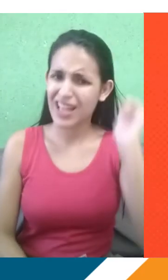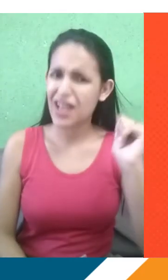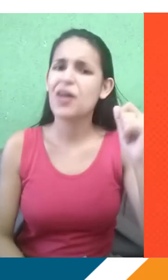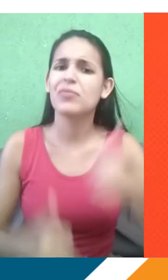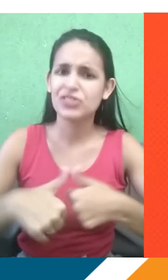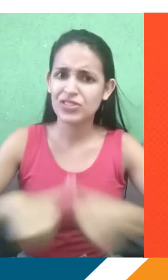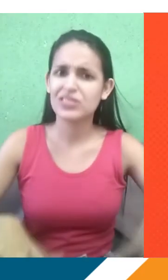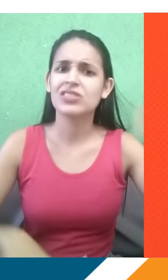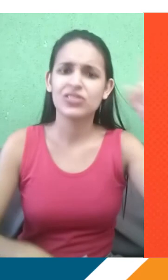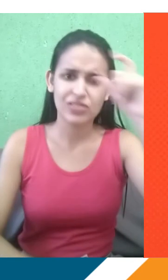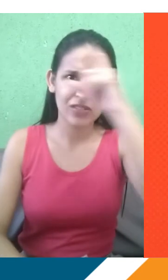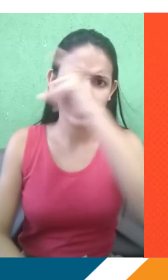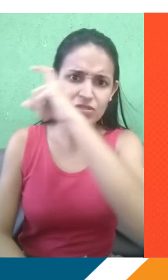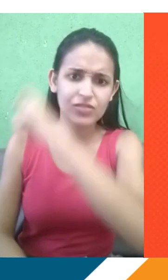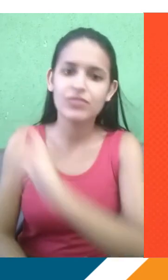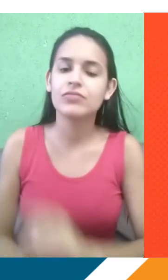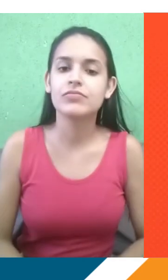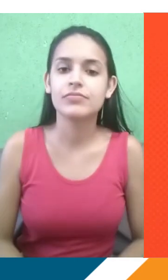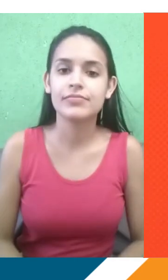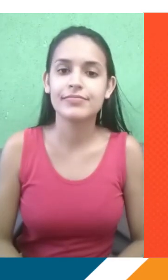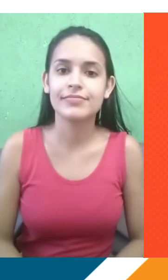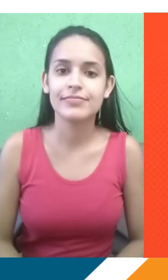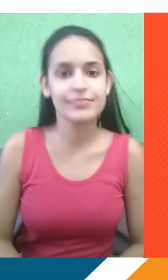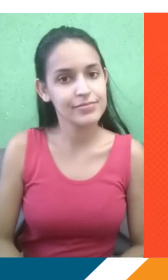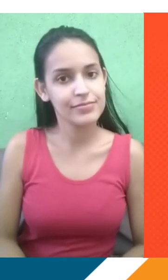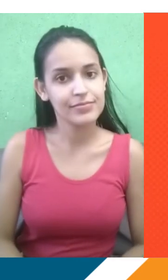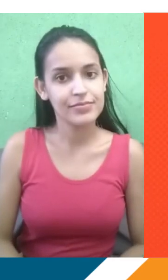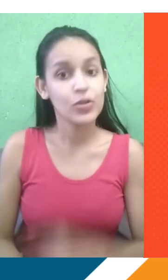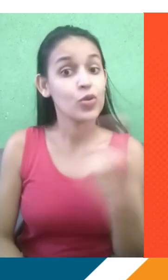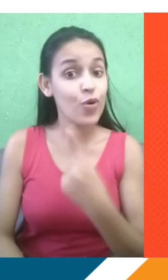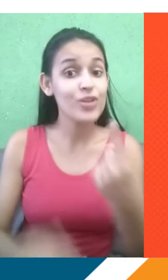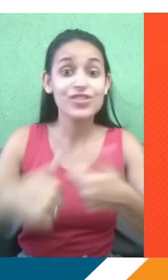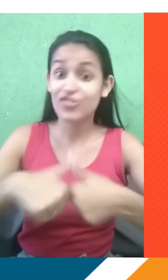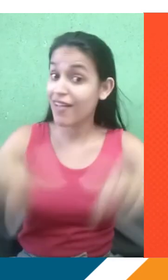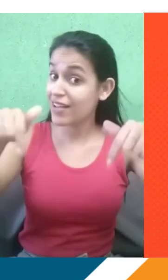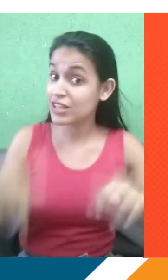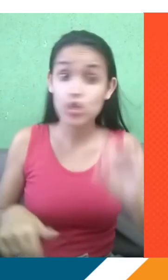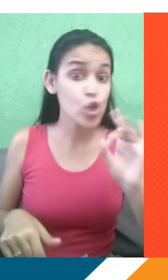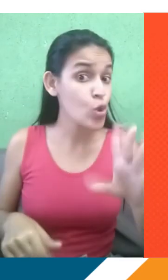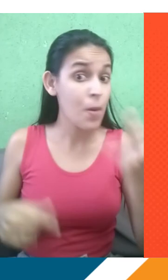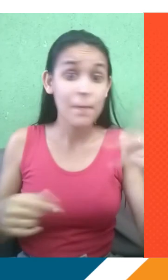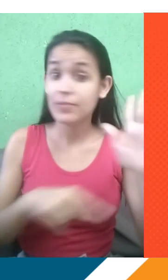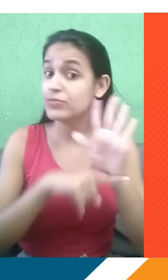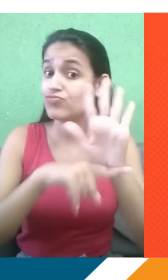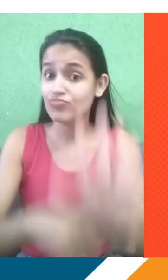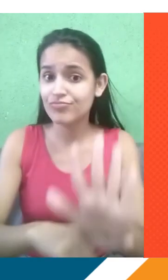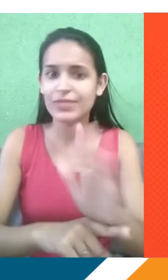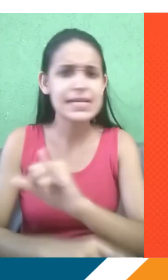ou o que vocês estão fazendo, no que vocês almejam. Saibam que a gente está aqui só por causa de vocês, só para ajudar vocês. Então, qualquer dúvida,